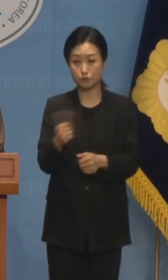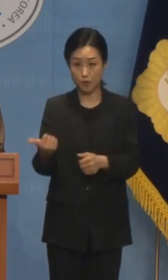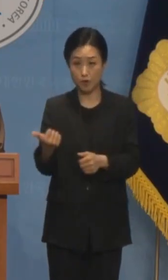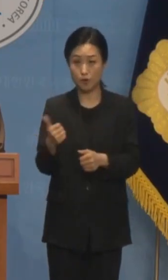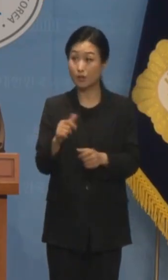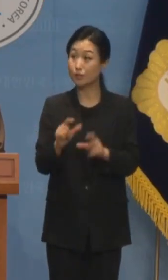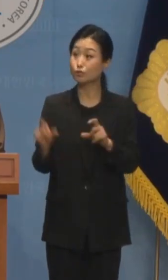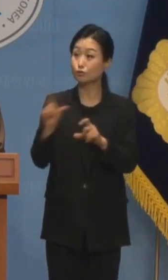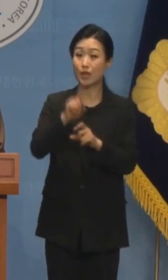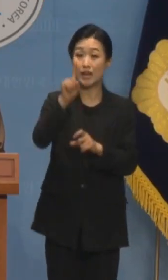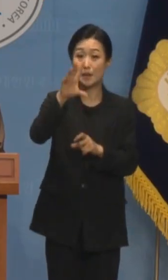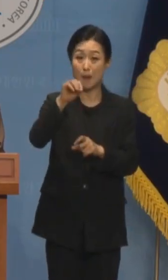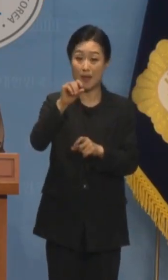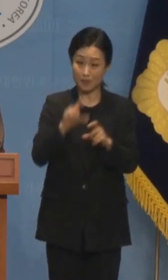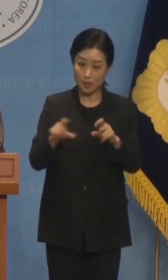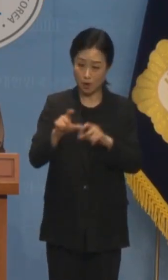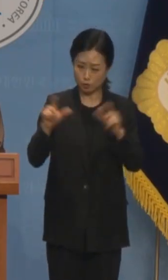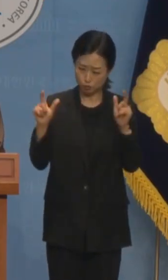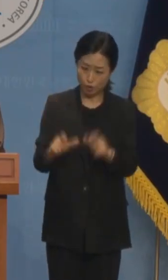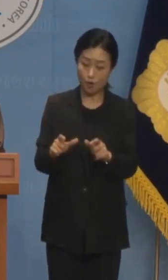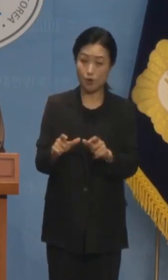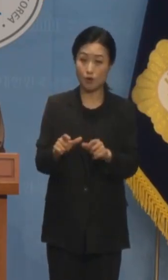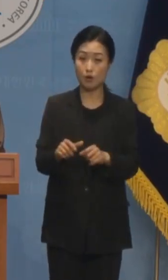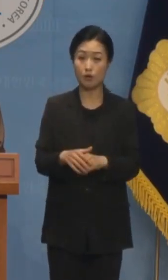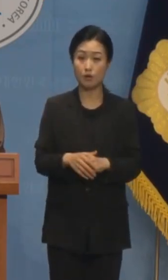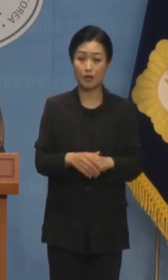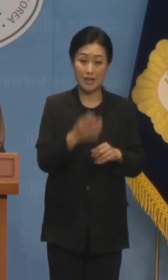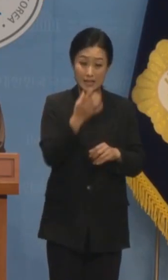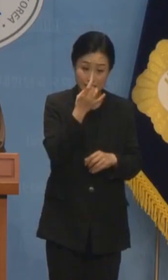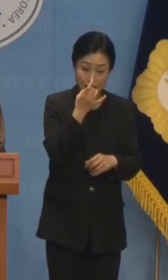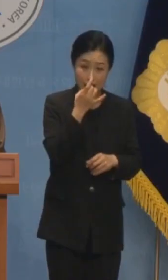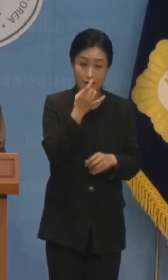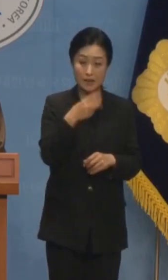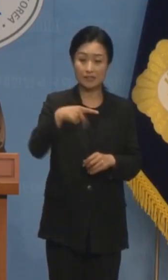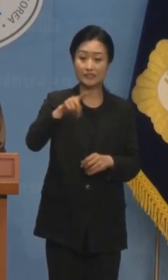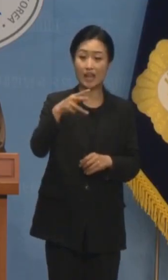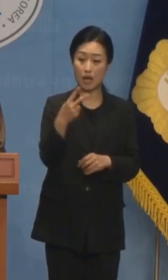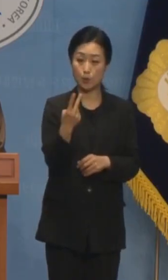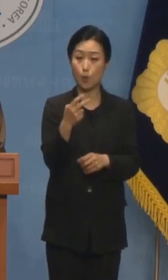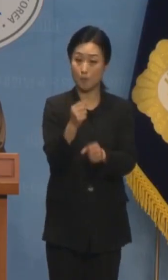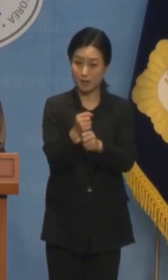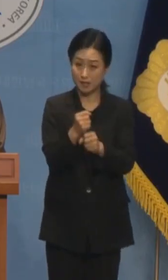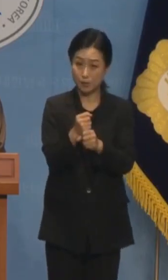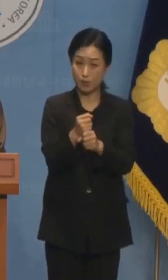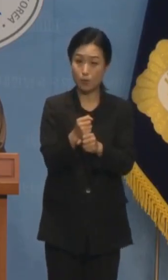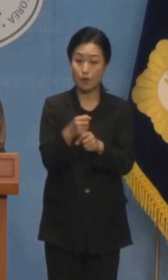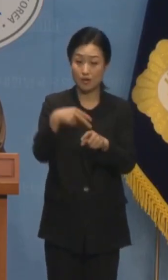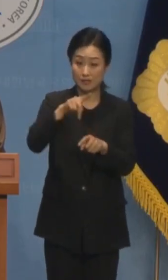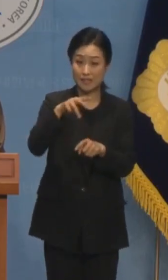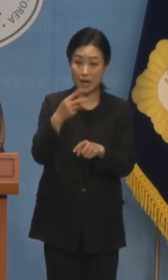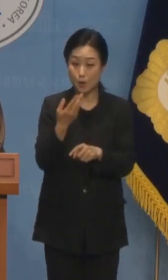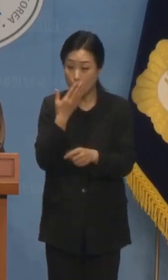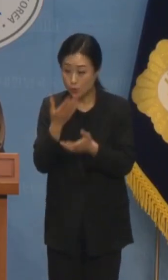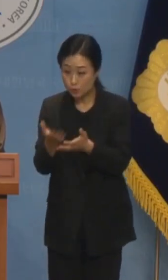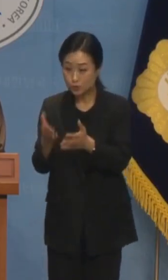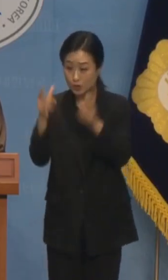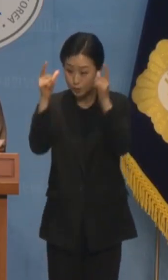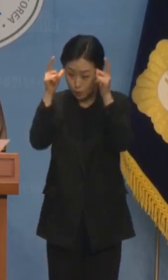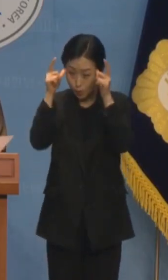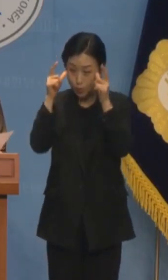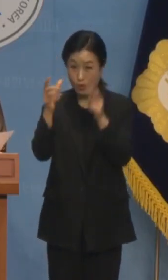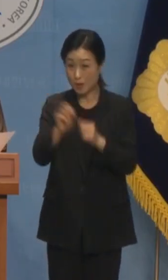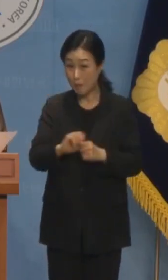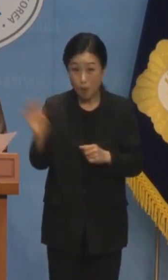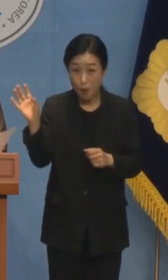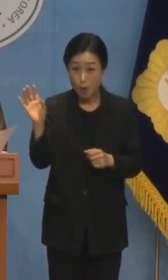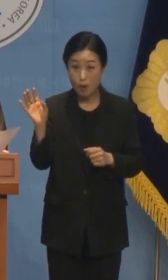마리를 더 줄이겠답니다 애써 농사지은 쌀은 사료로 만들고 그 사료로 키운 손은 다시 없애자고 하니 기가 잘